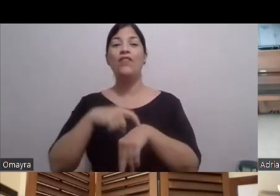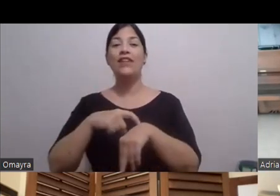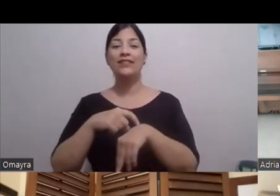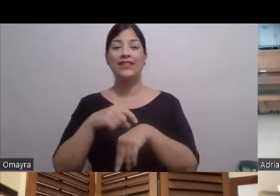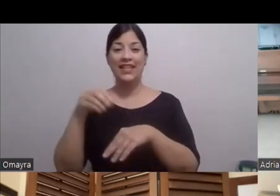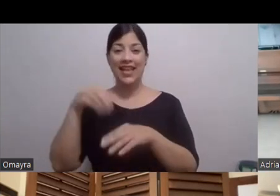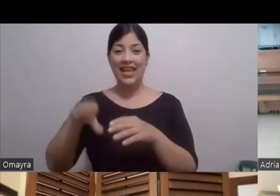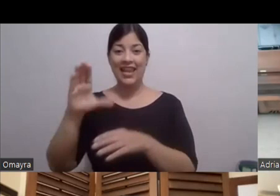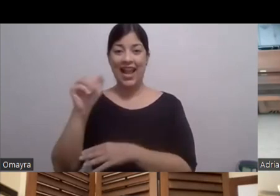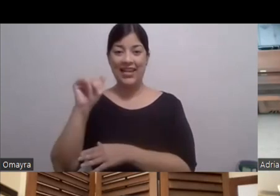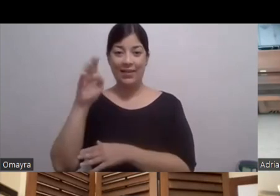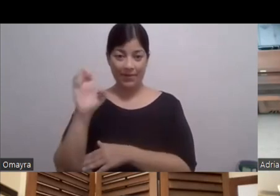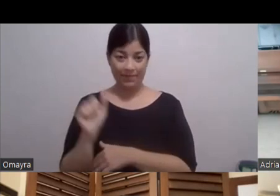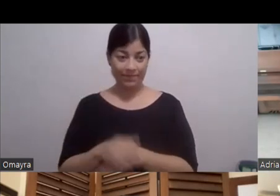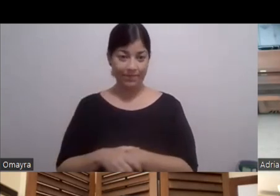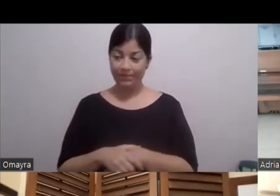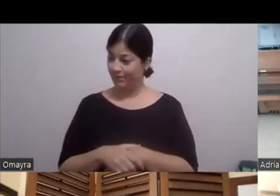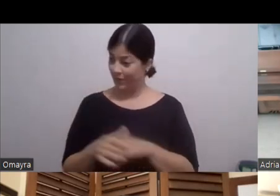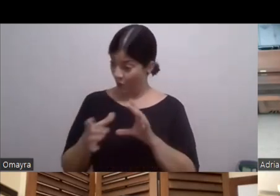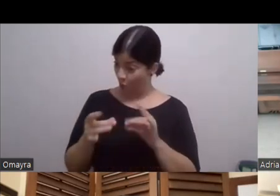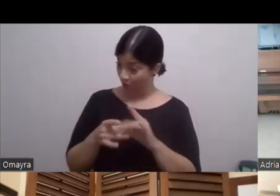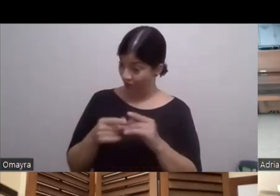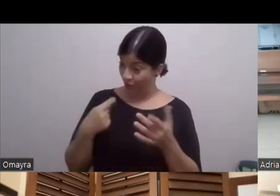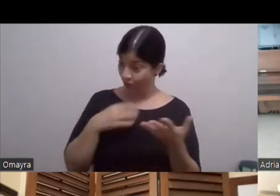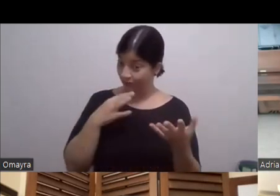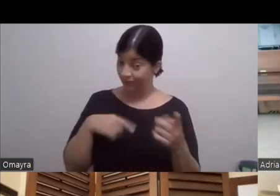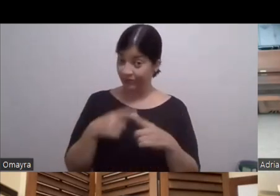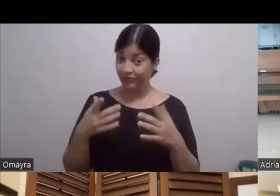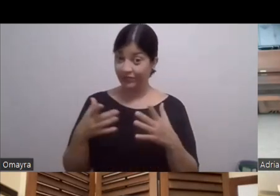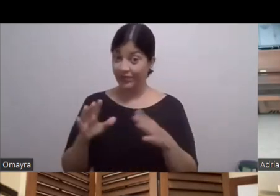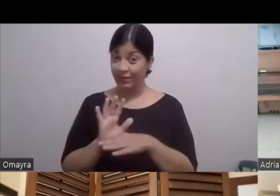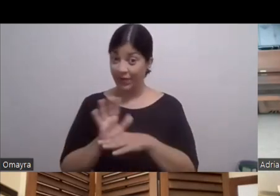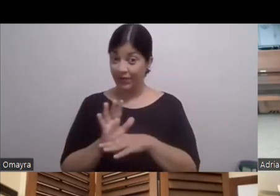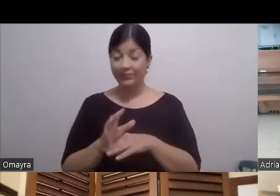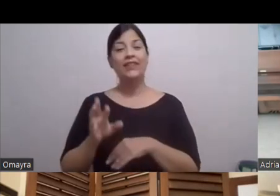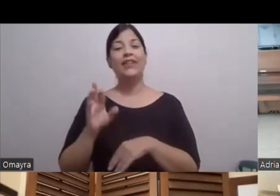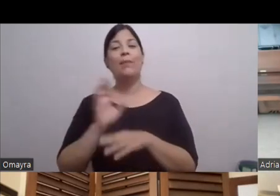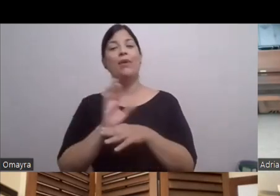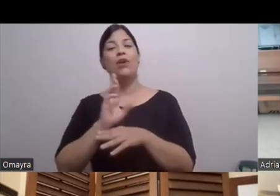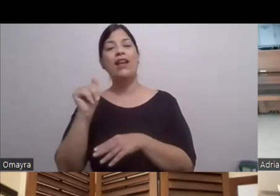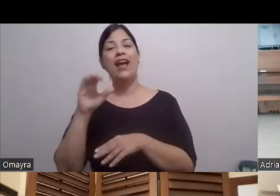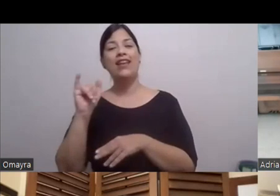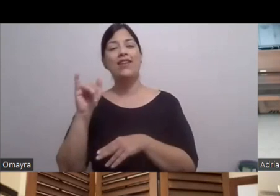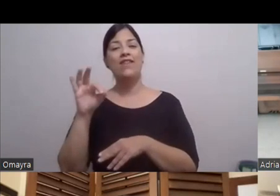Cuéntanos de esta película Es una película Quierta por Ray Figueroa Y dirigida también por Ray Figueroa